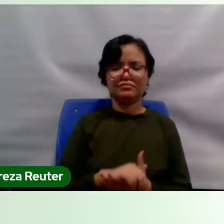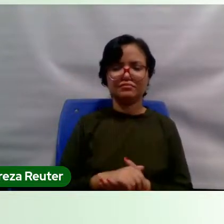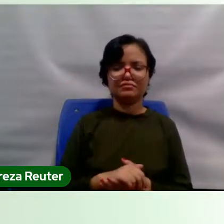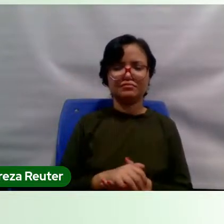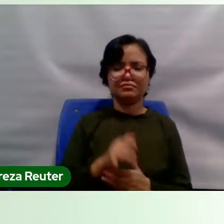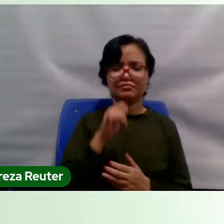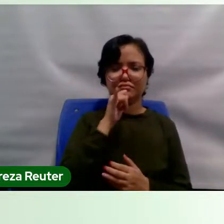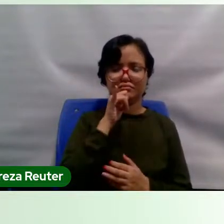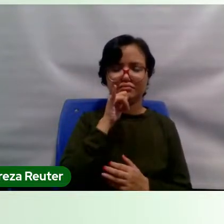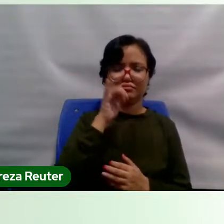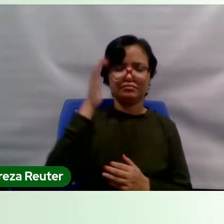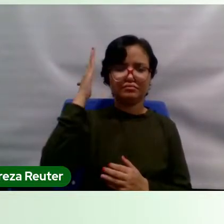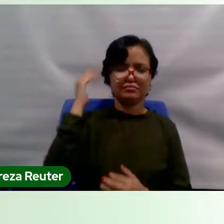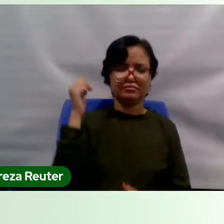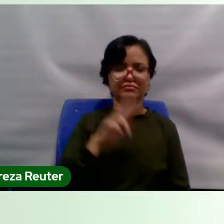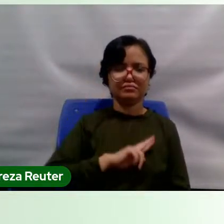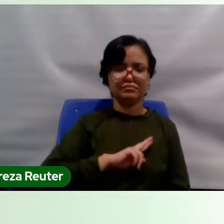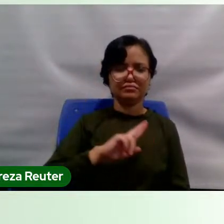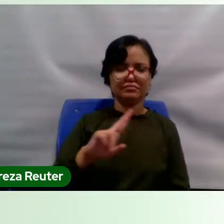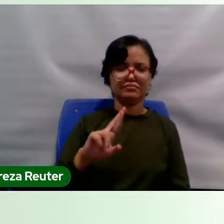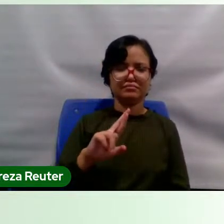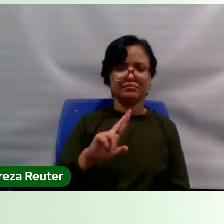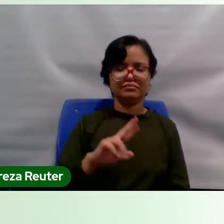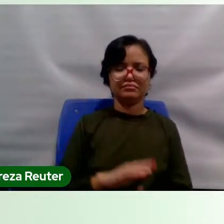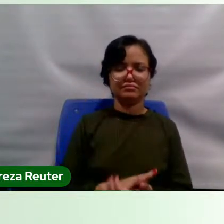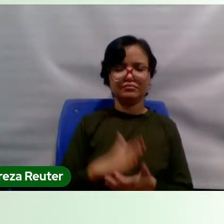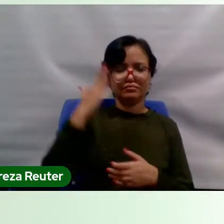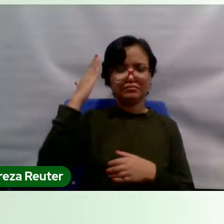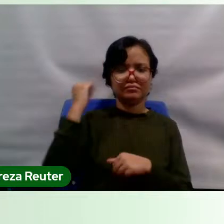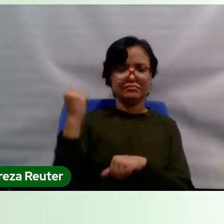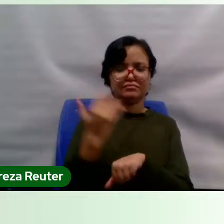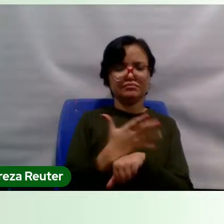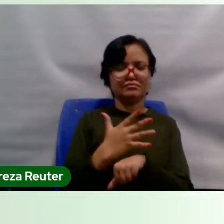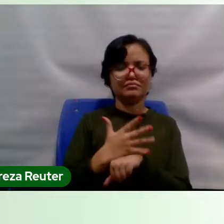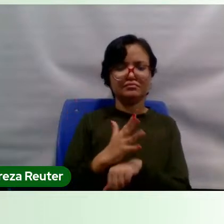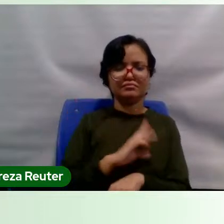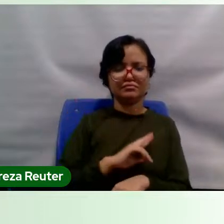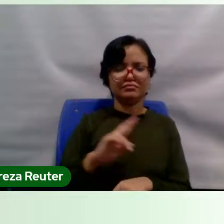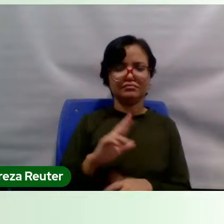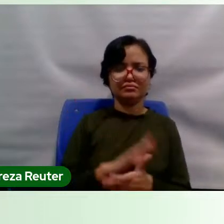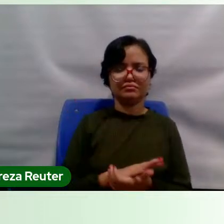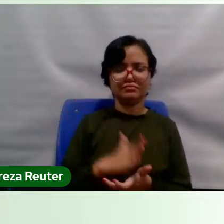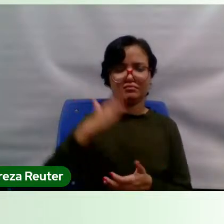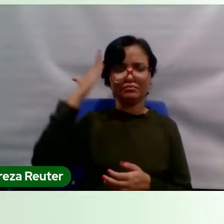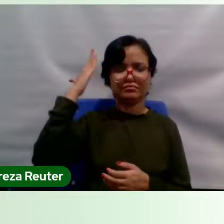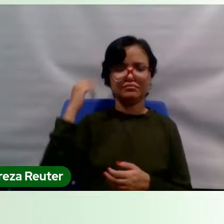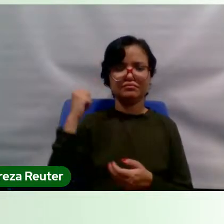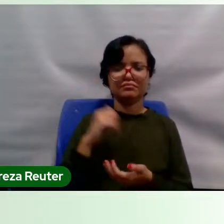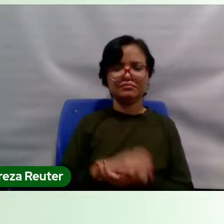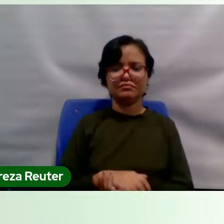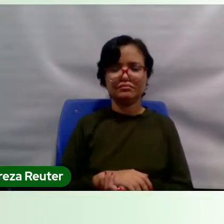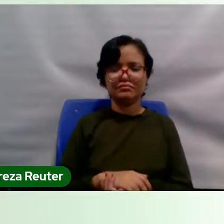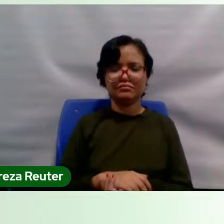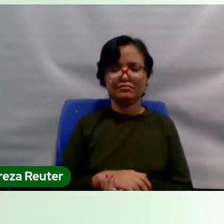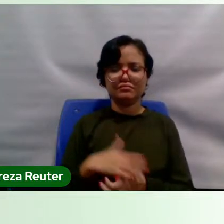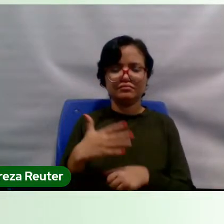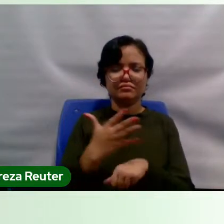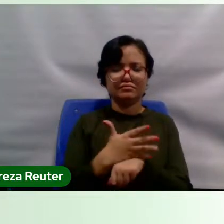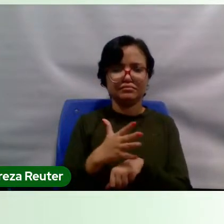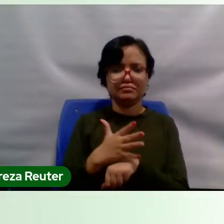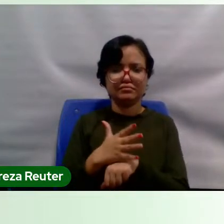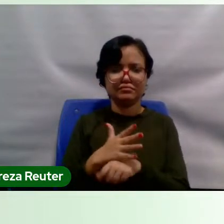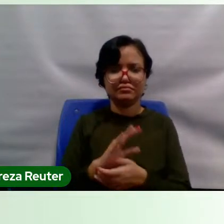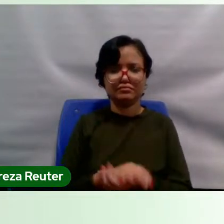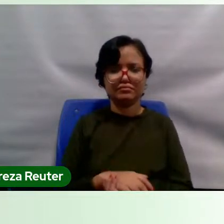religioso, o saber das práticas religiosas, o saber das práticas advindas da nossa